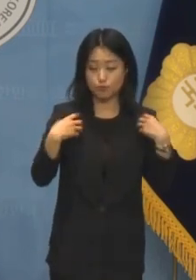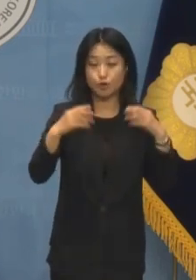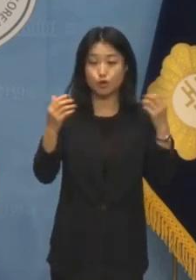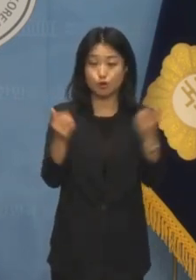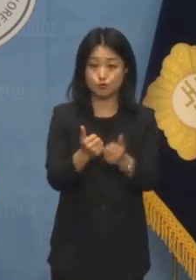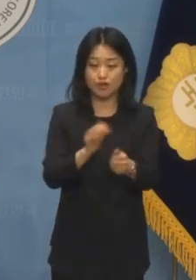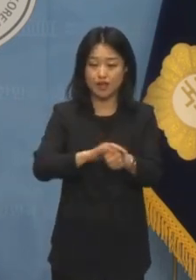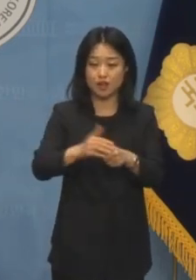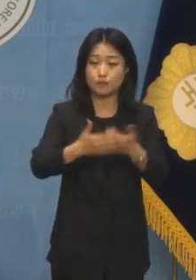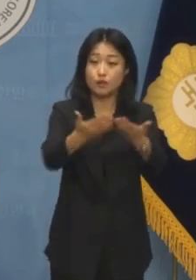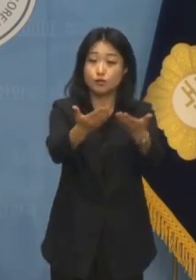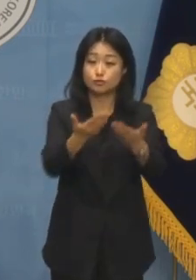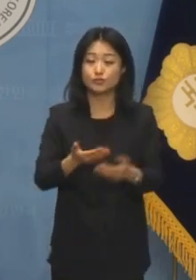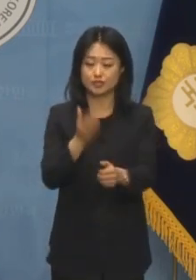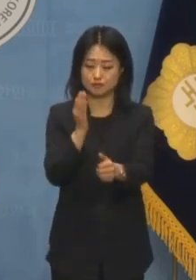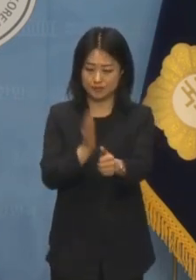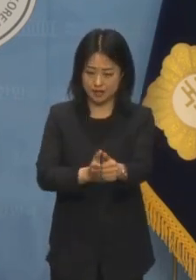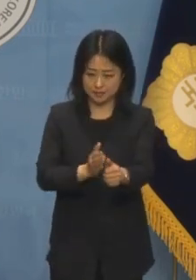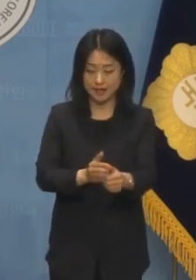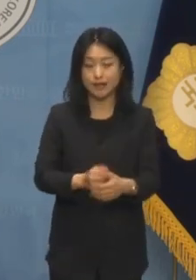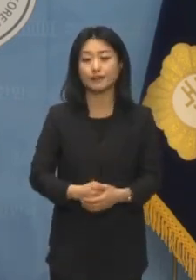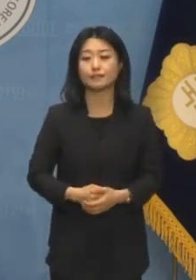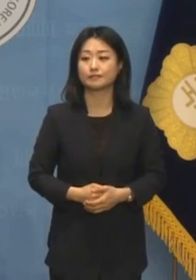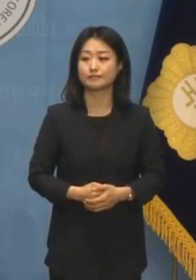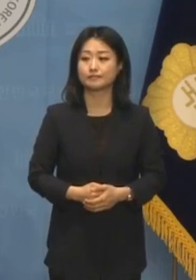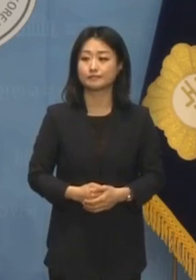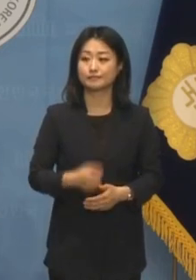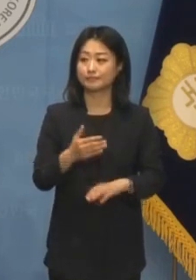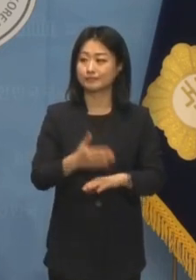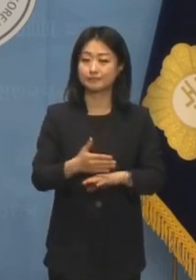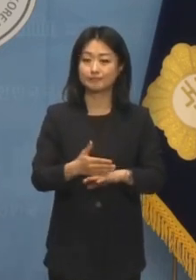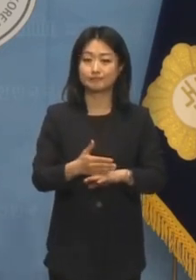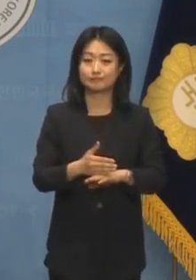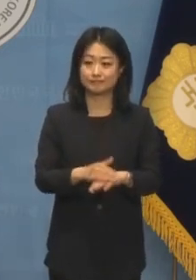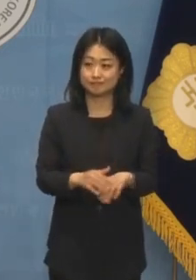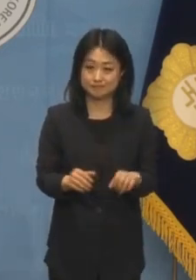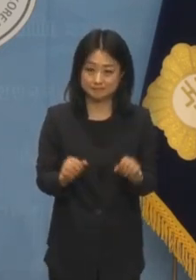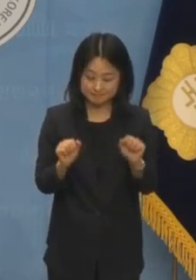적극적인 역할을 주문합니다. 감사합니다.